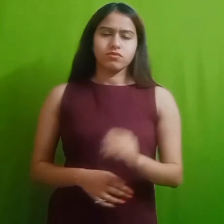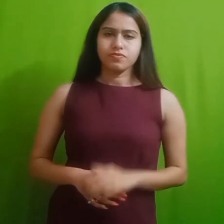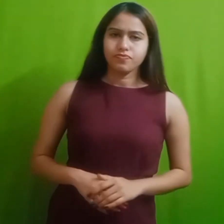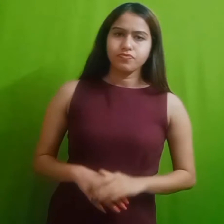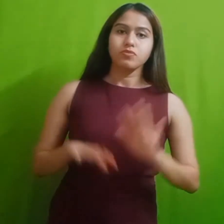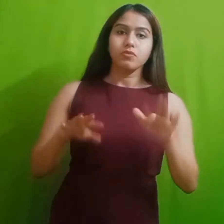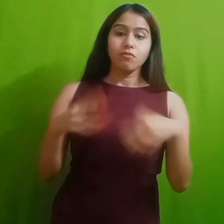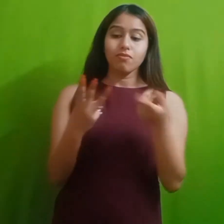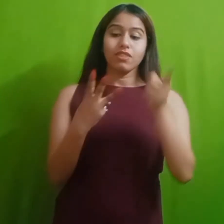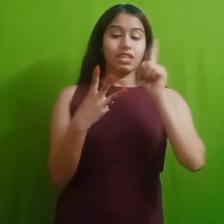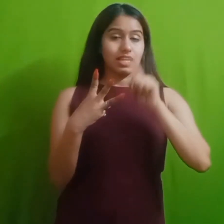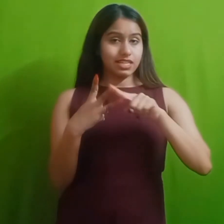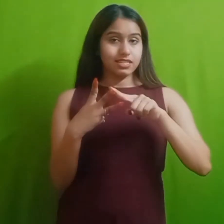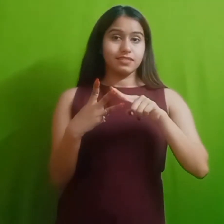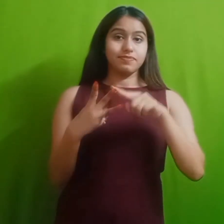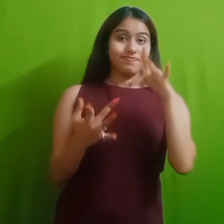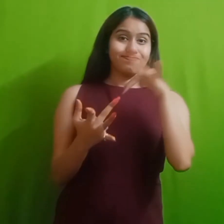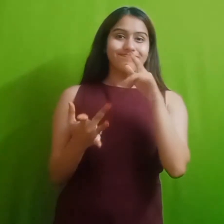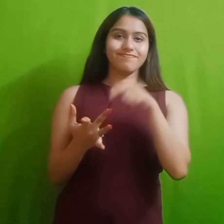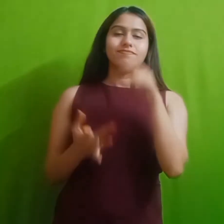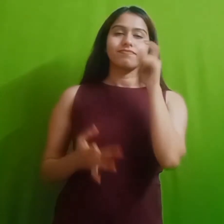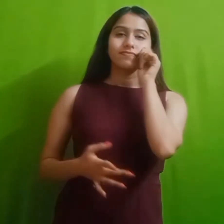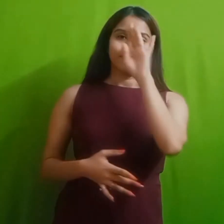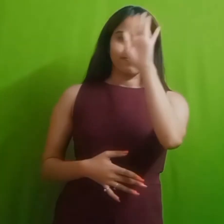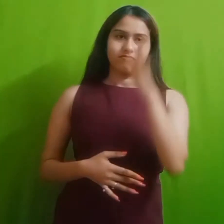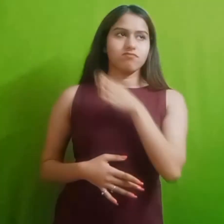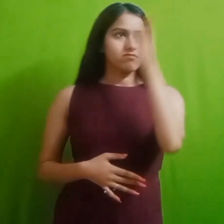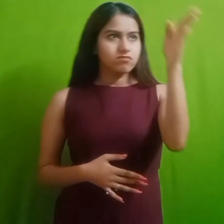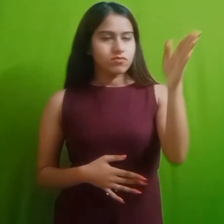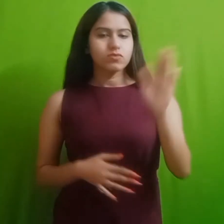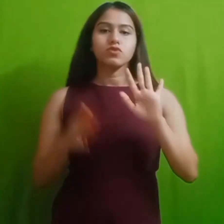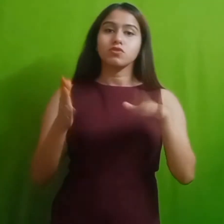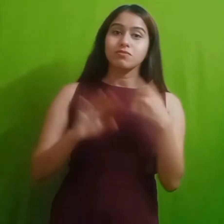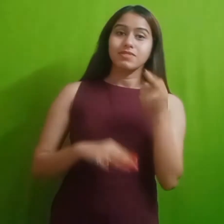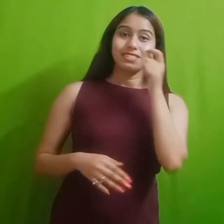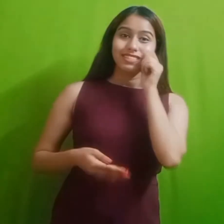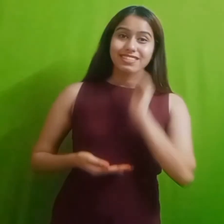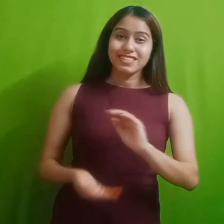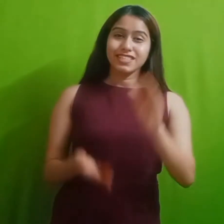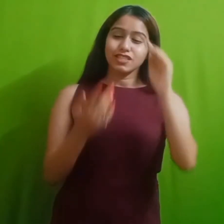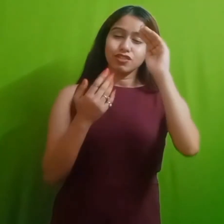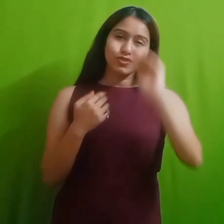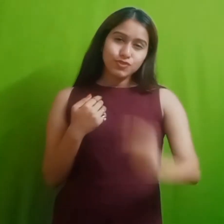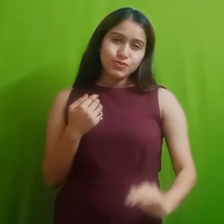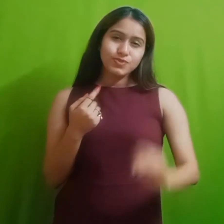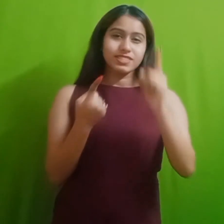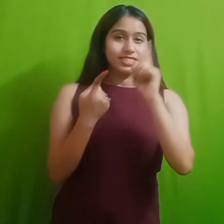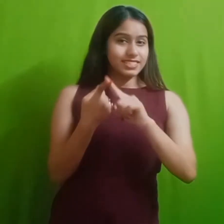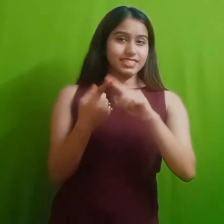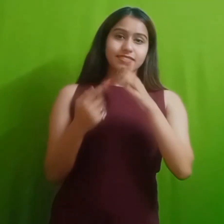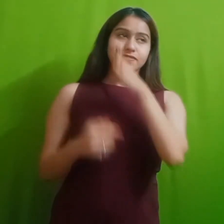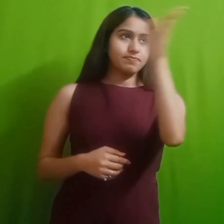भीजा थे वो गए फिर सबसे छोटे वाले भाई गए तीनों राजकुमार